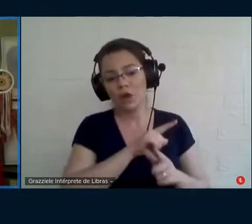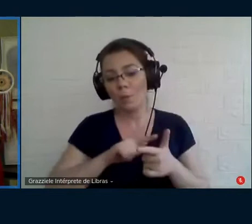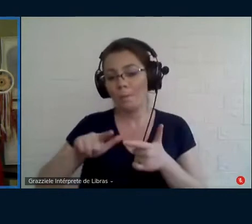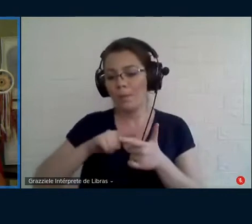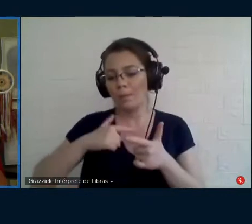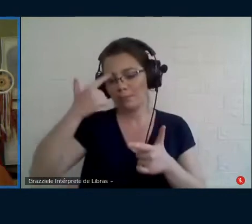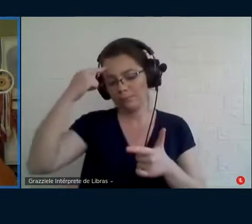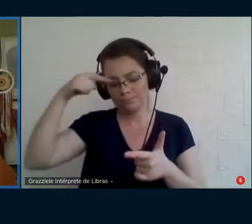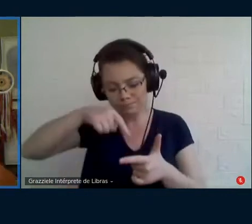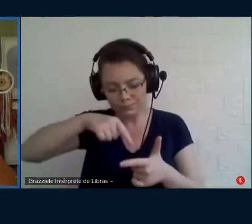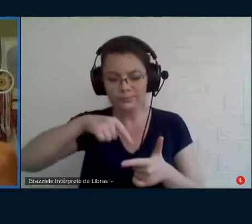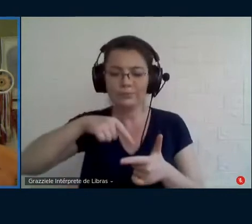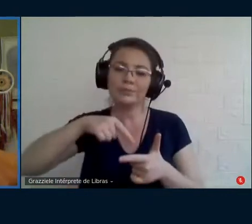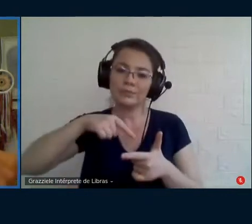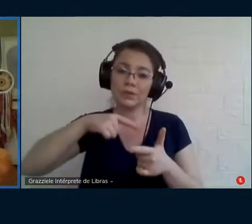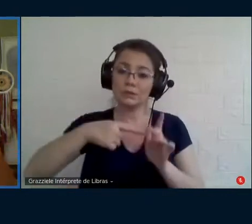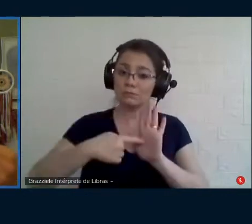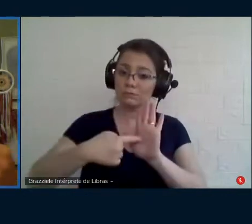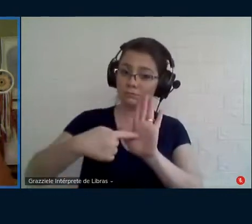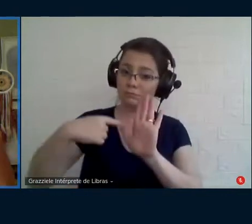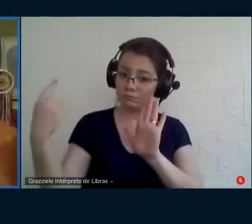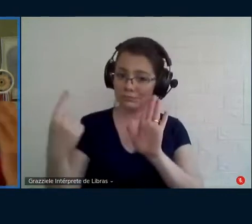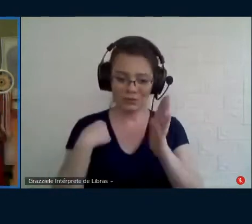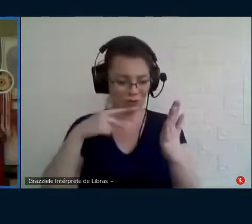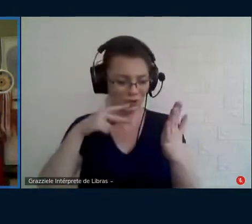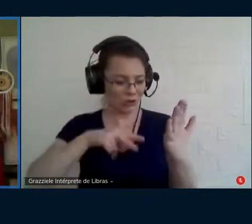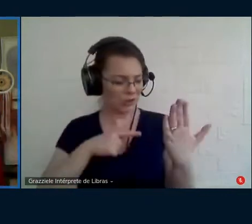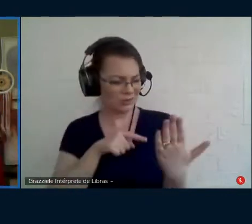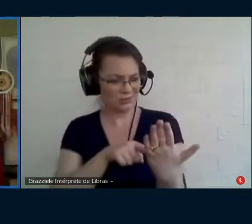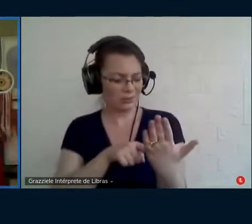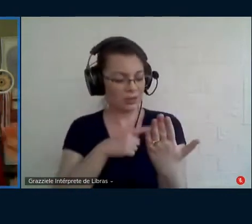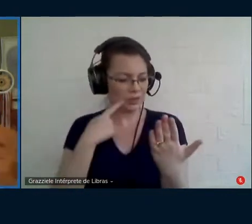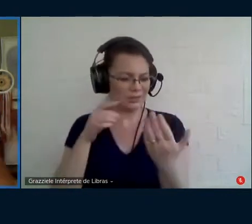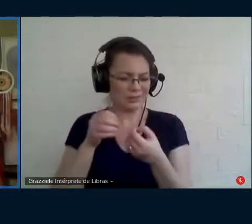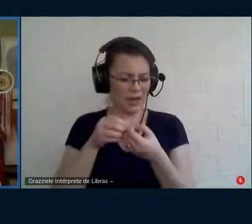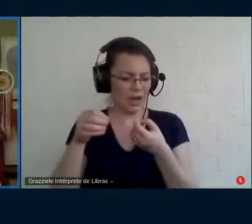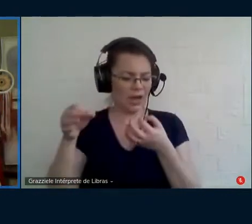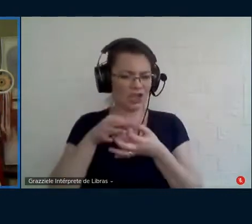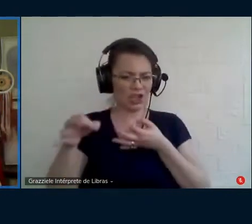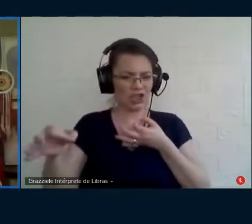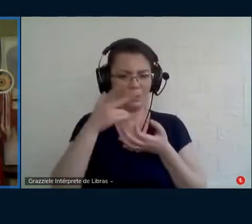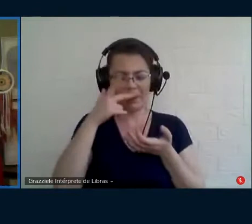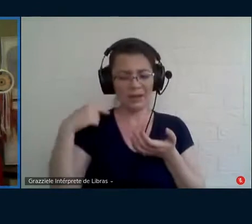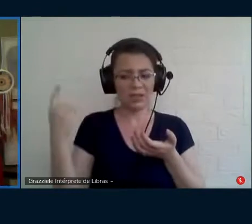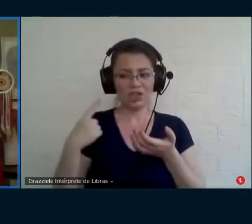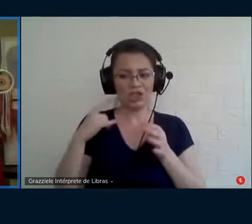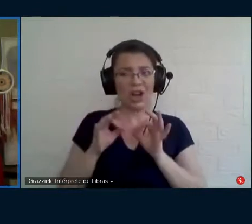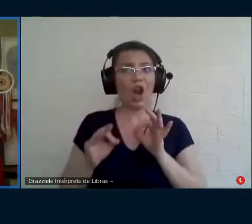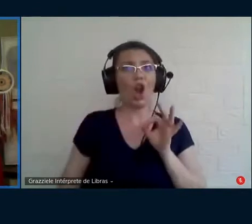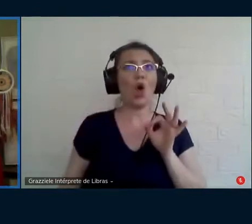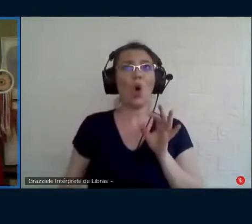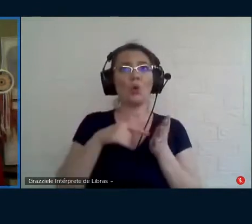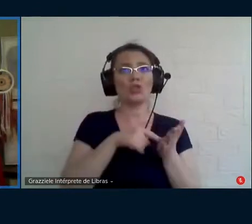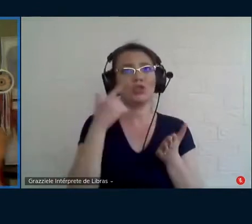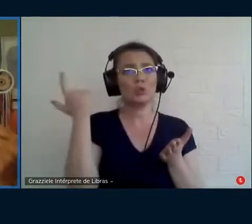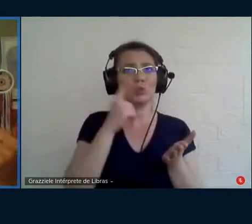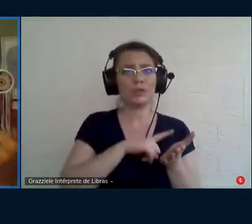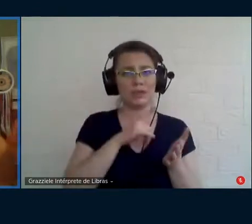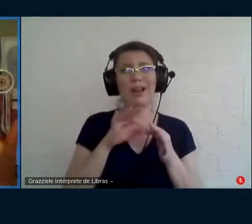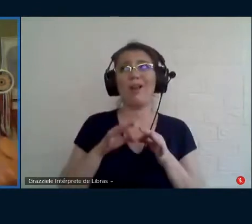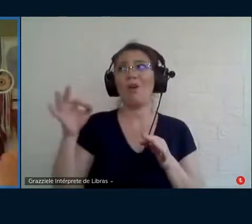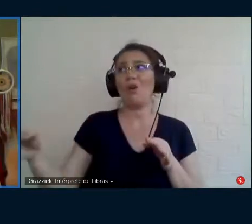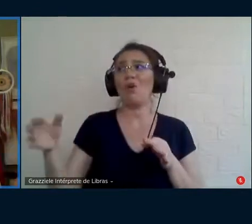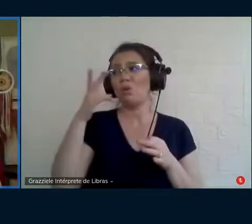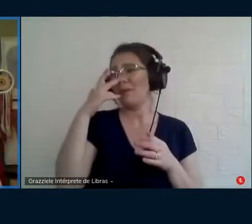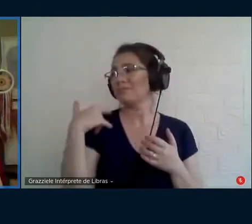de dizer também para a gente olha, a gente está muito distanciado de tudo isso e essa questão acho que é bem importante